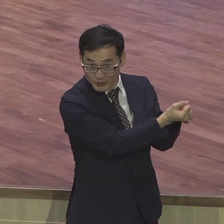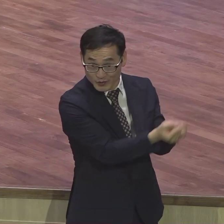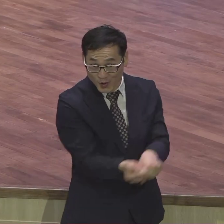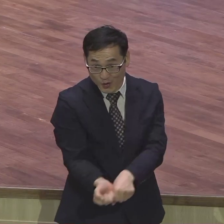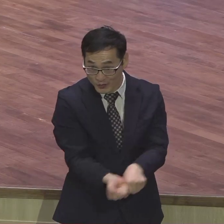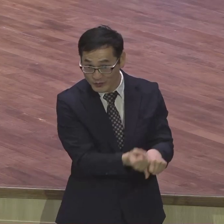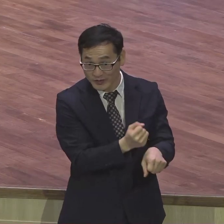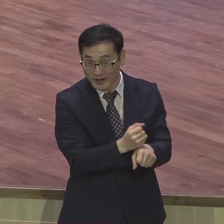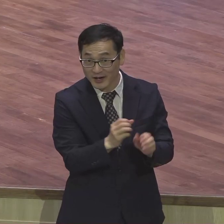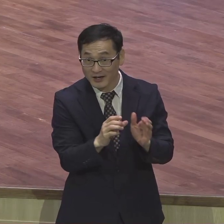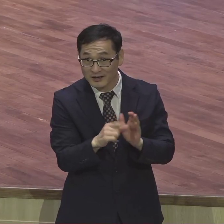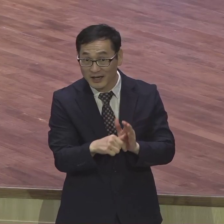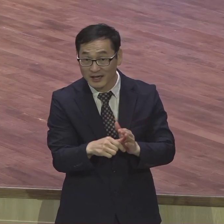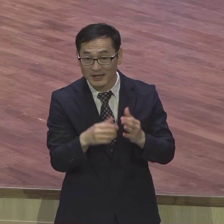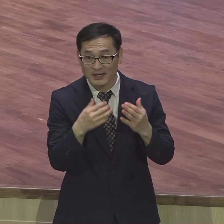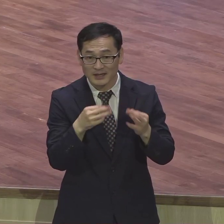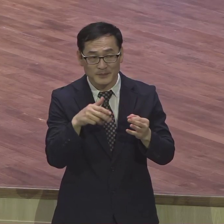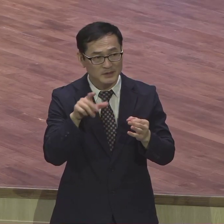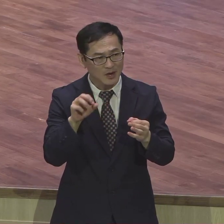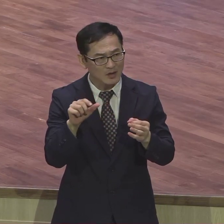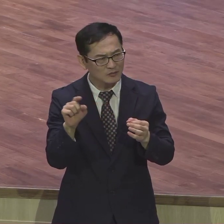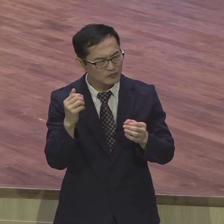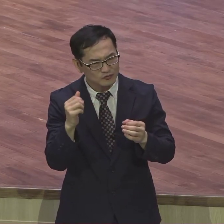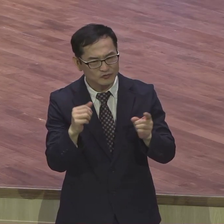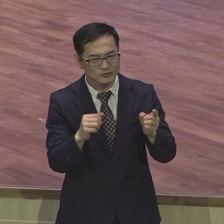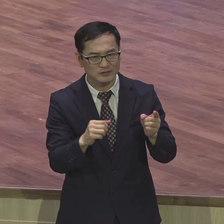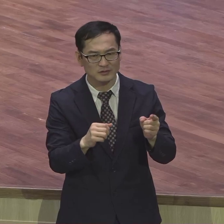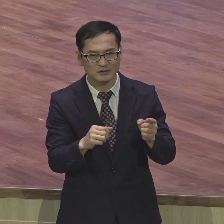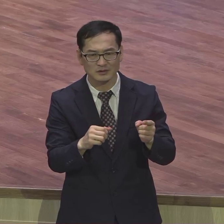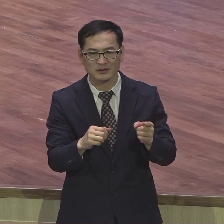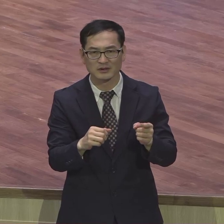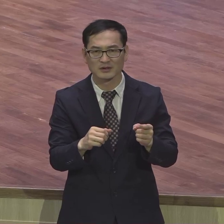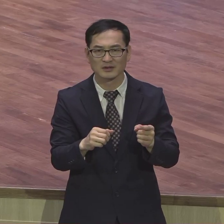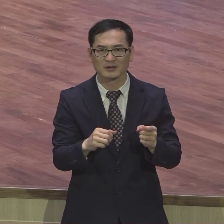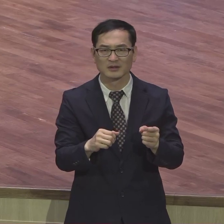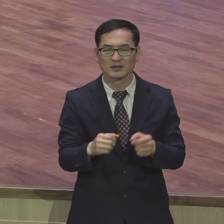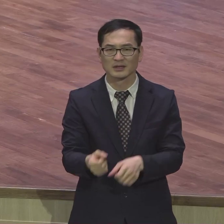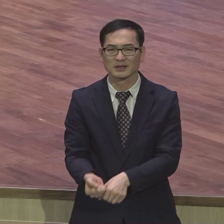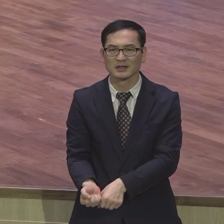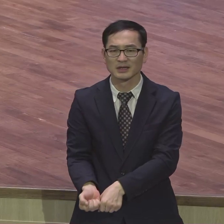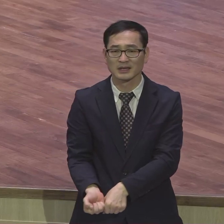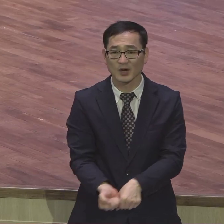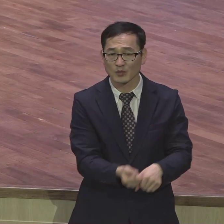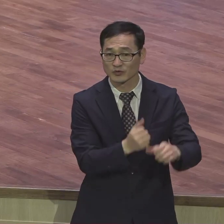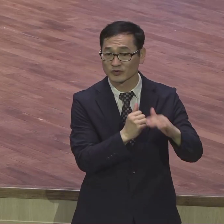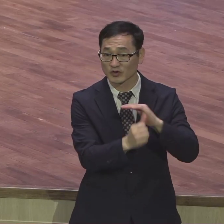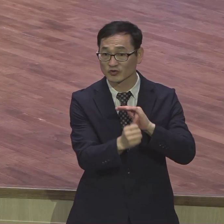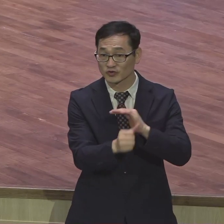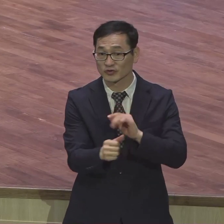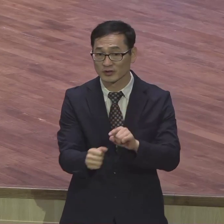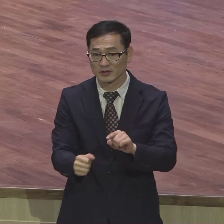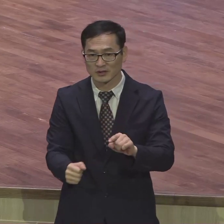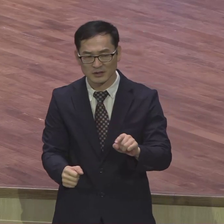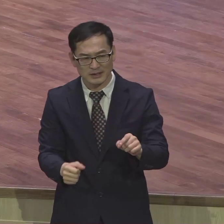식스도 있고 세븐도 있어요 그래 조롱하더라고 한국에는 골프 선수들이 얼마나 많았는지 식스가 있다고 식스가 있다고